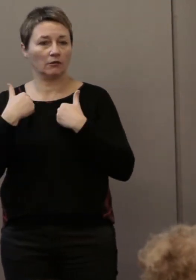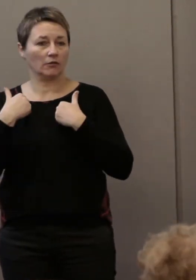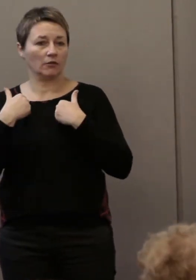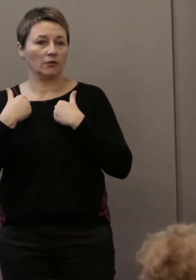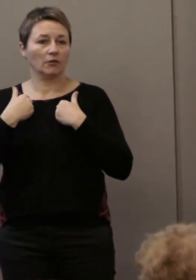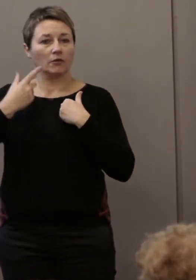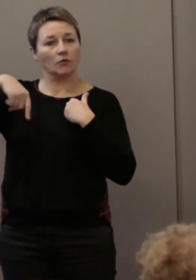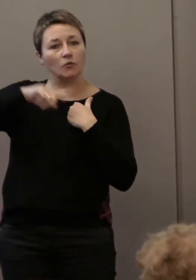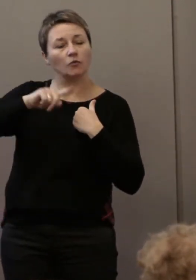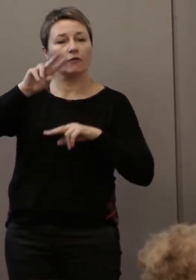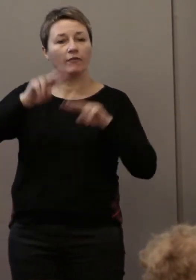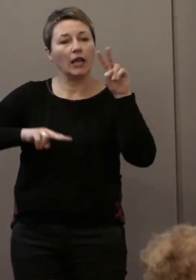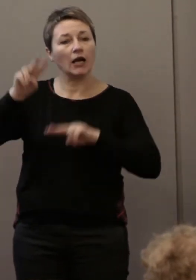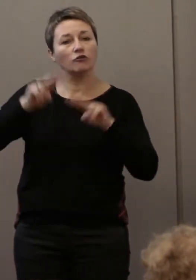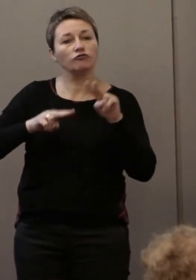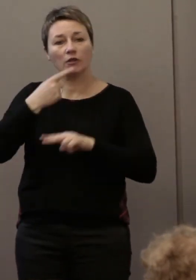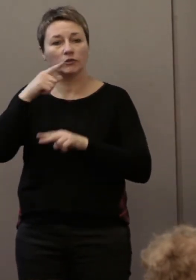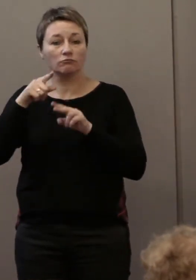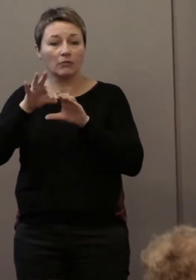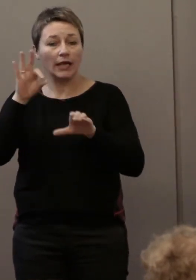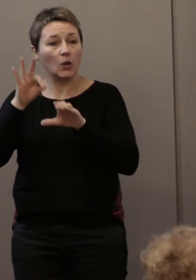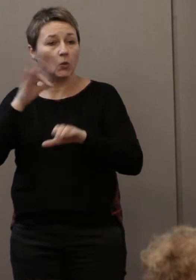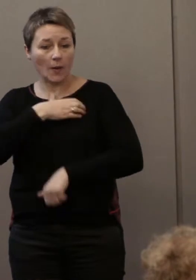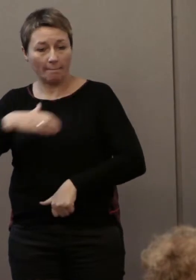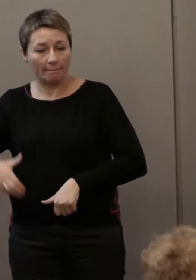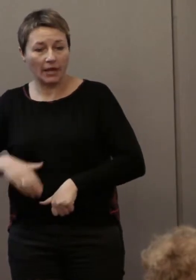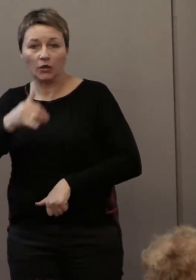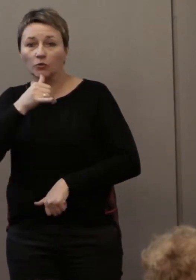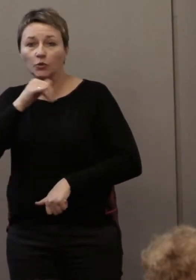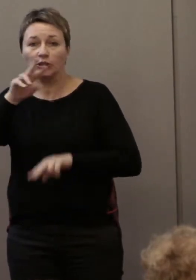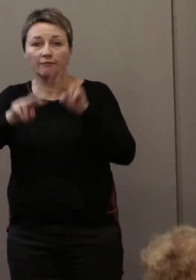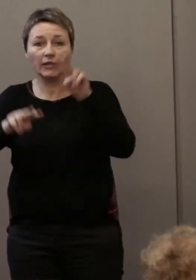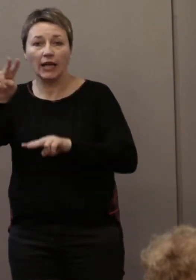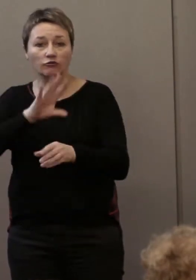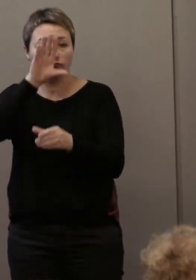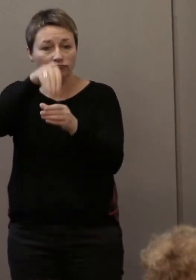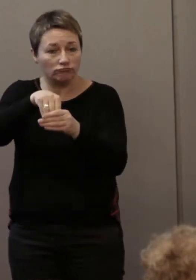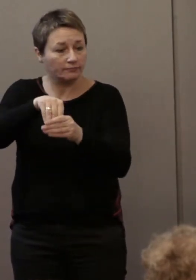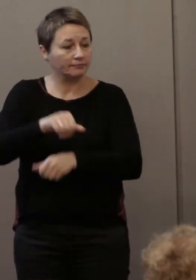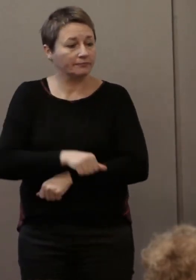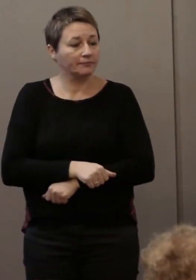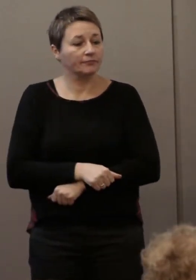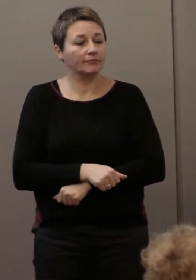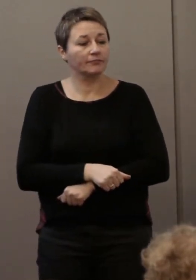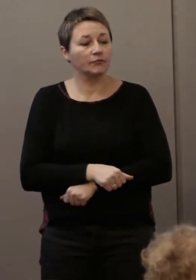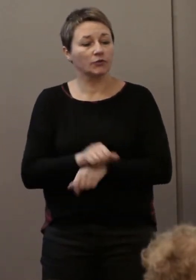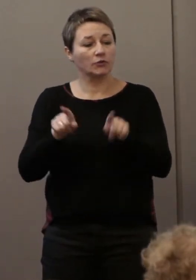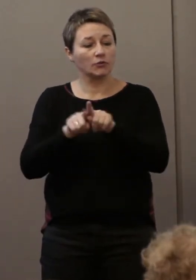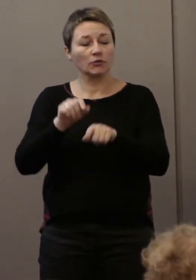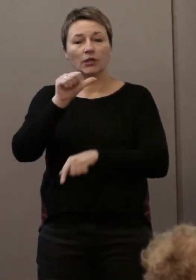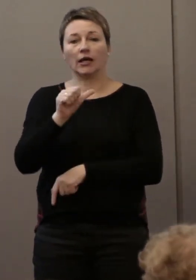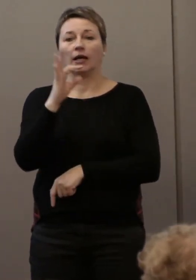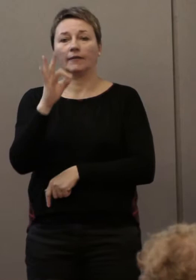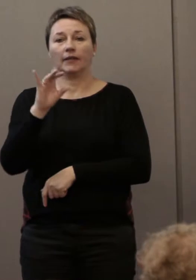Village, qui est une association d'élus de petits villages. Nous avons aussi l'ATH,